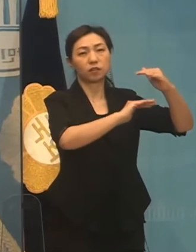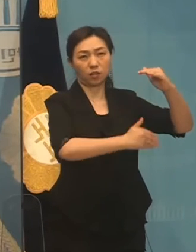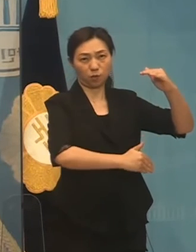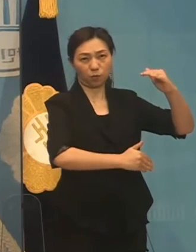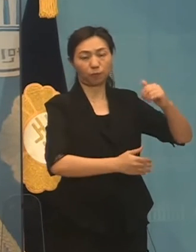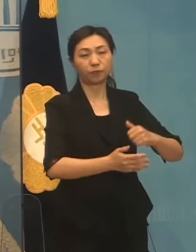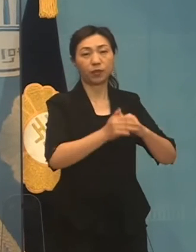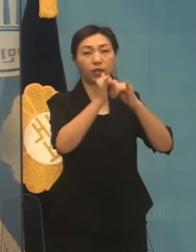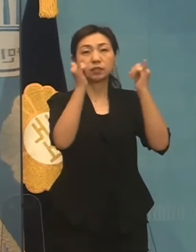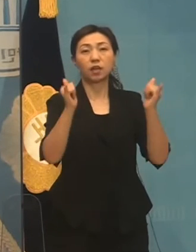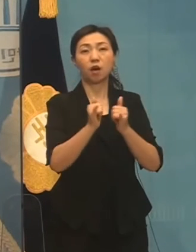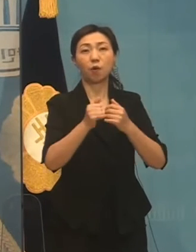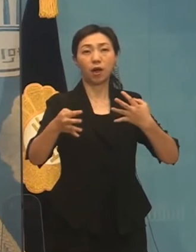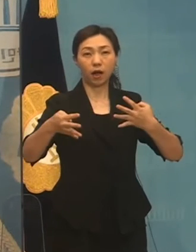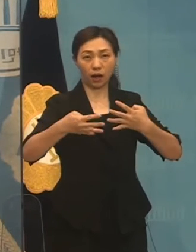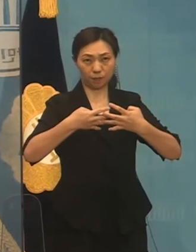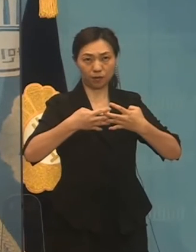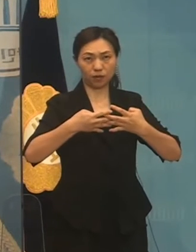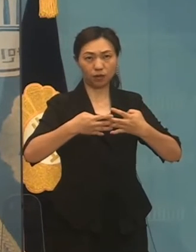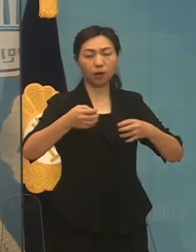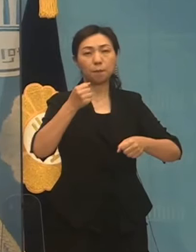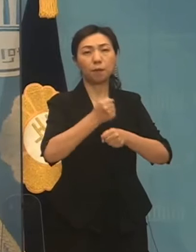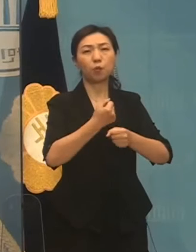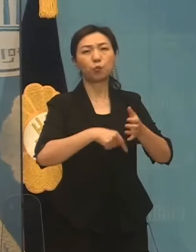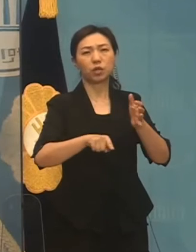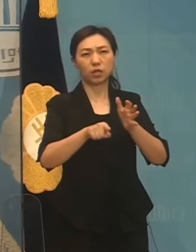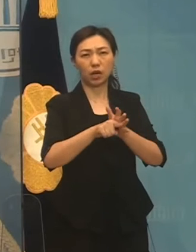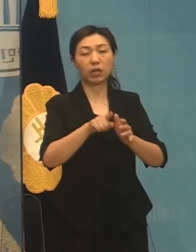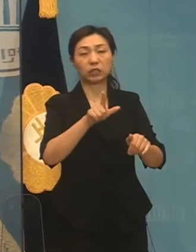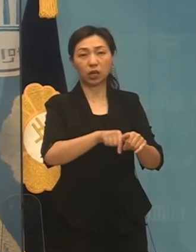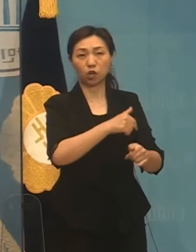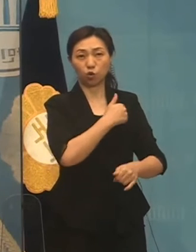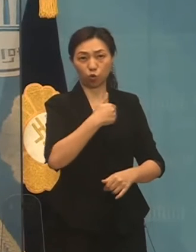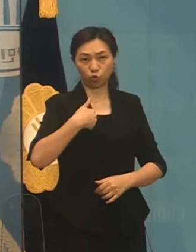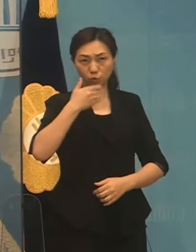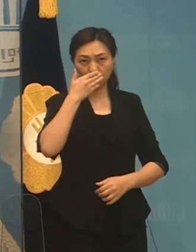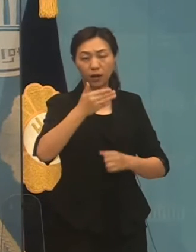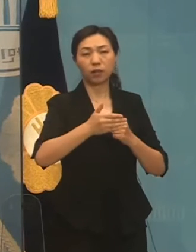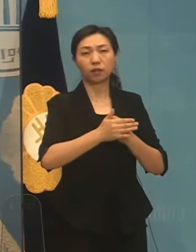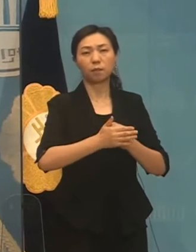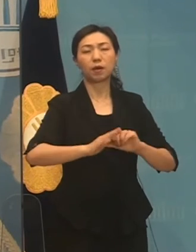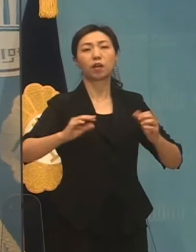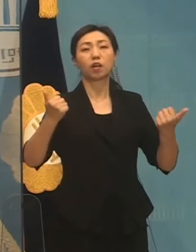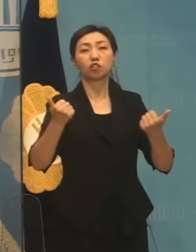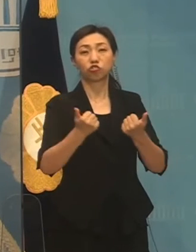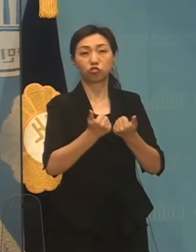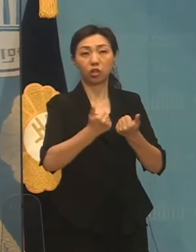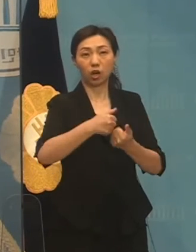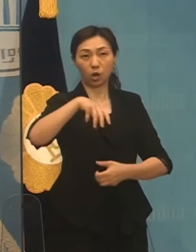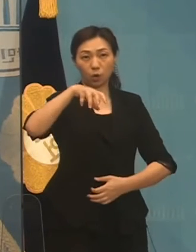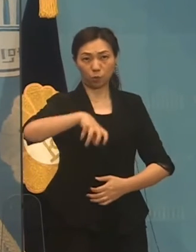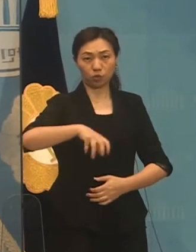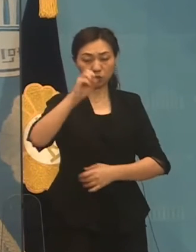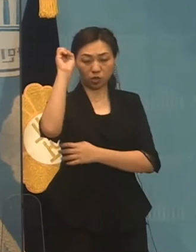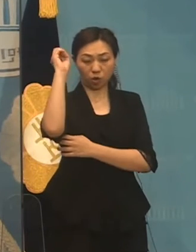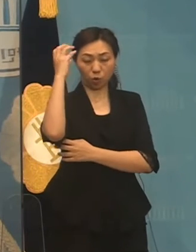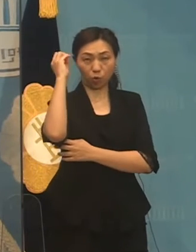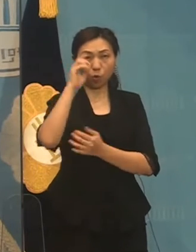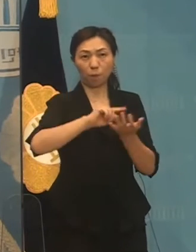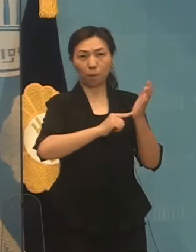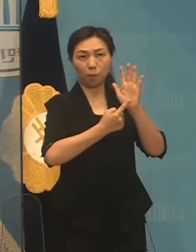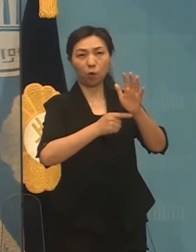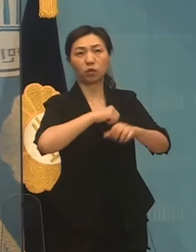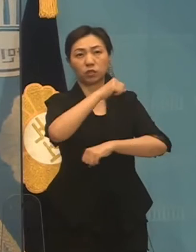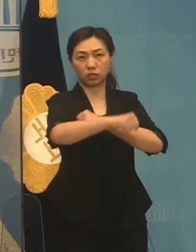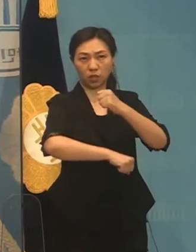다시 사회적 합의를 보완할 수 있는 시간을 확반만큼 국회는 언론표현의 자유와 시민의